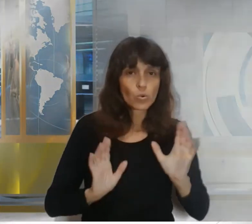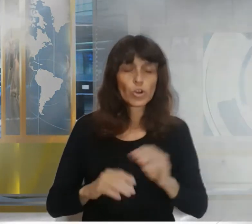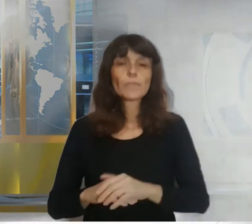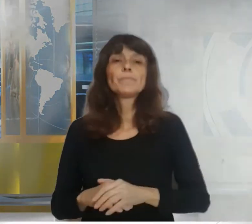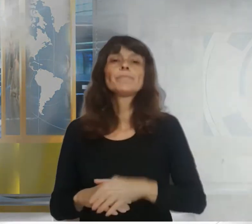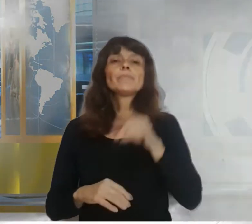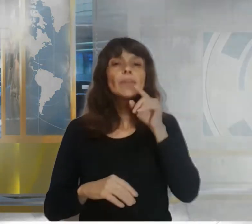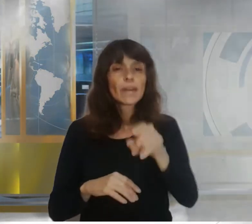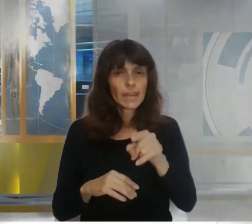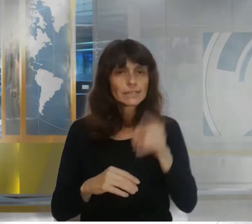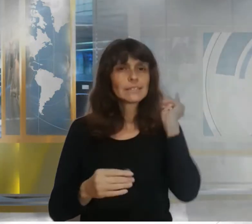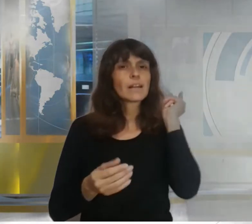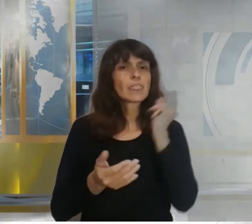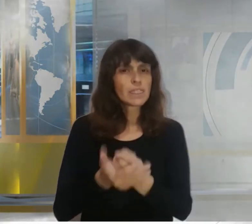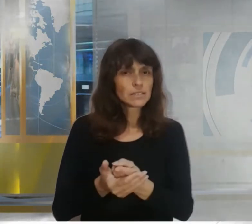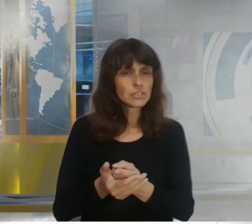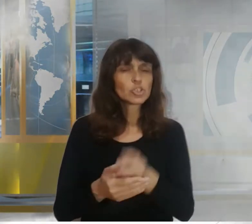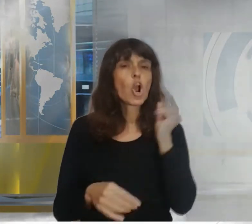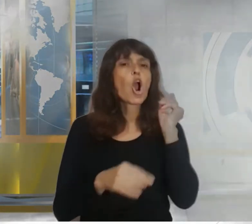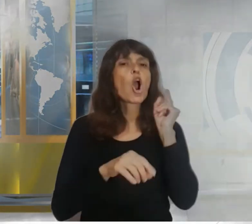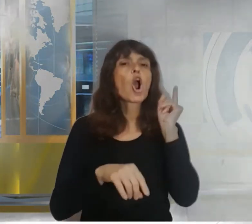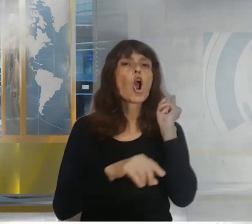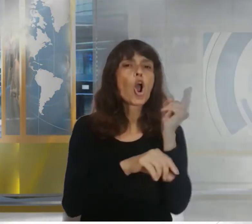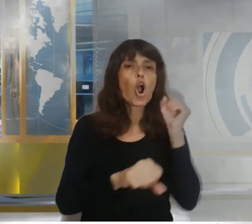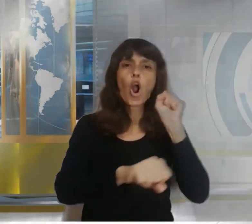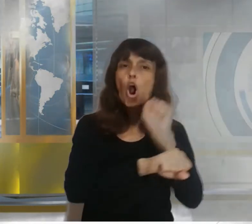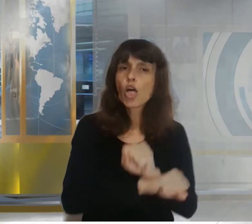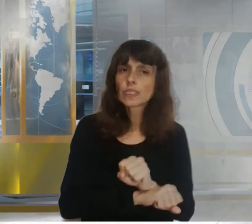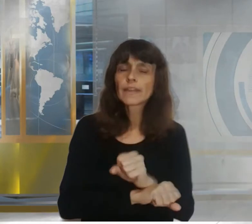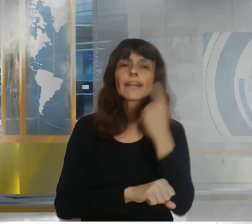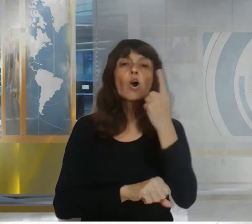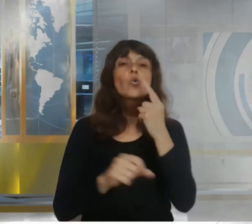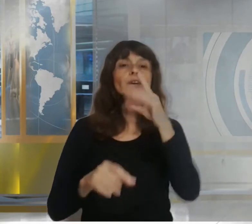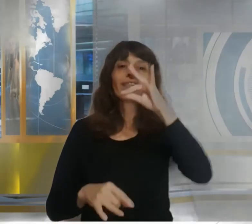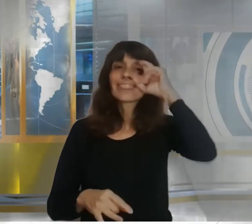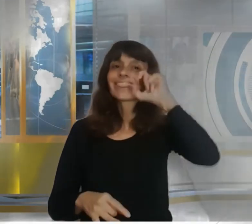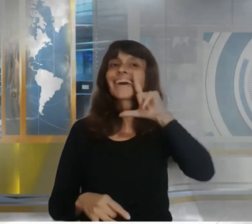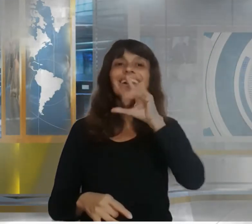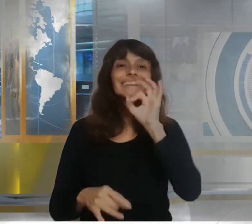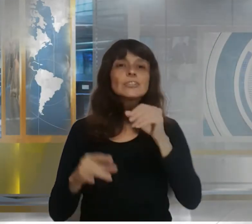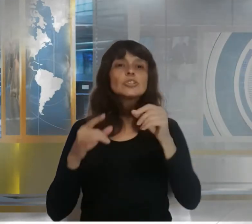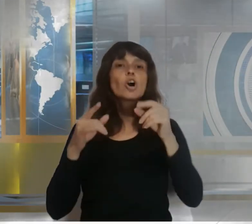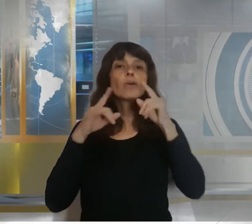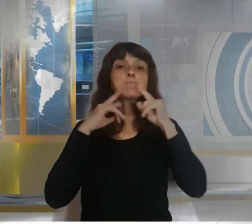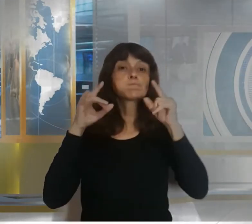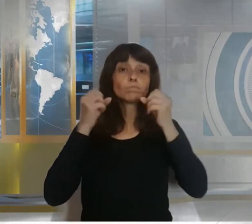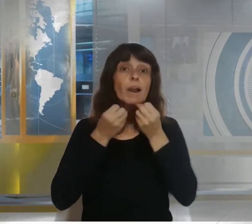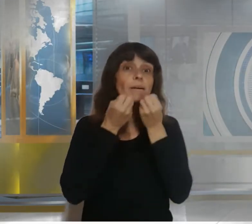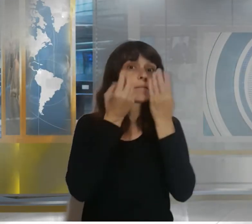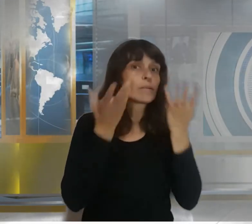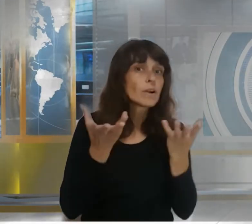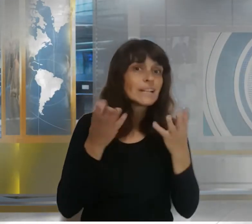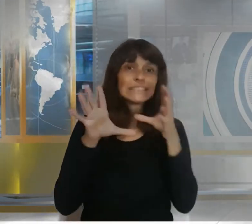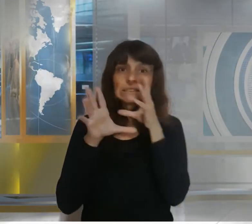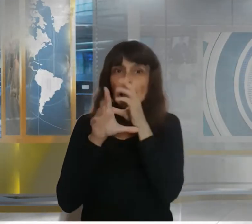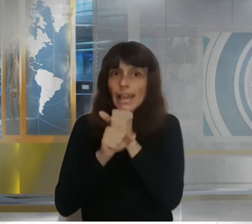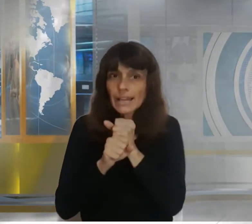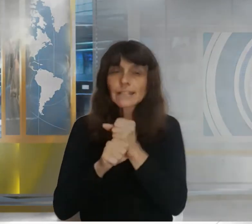delito de descubrimiento y revelación de secretos que afecta a datos de carácter personal que revelan vida